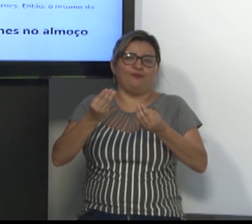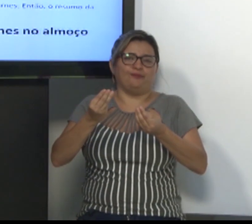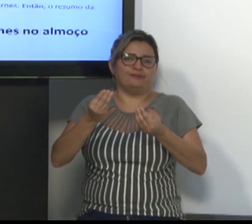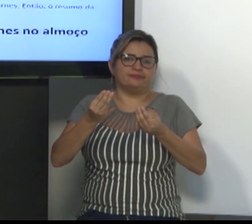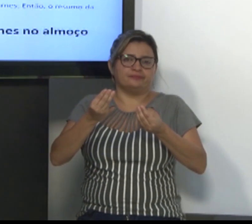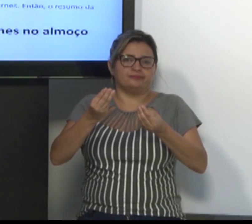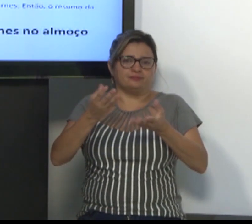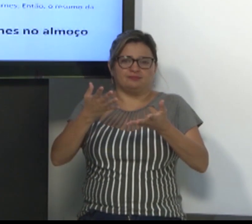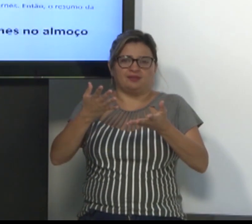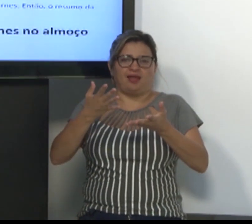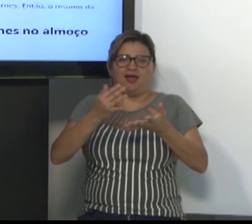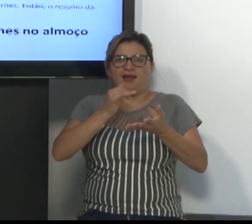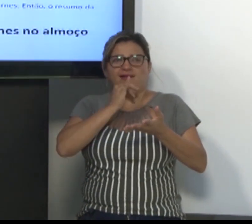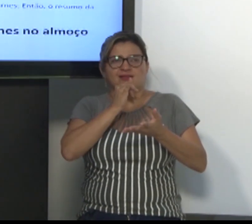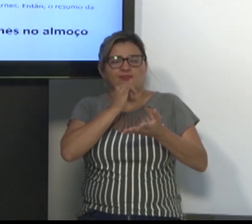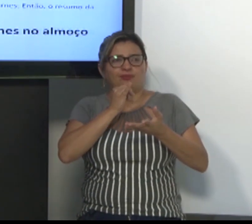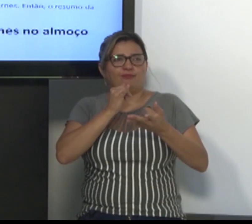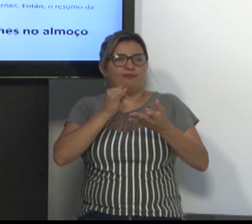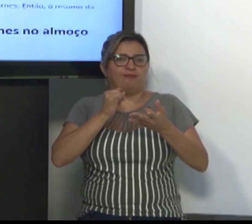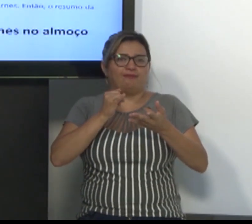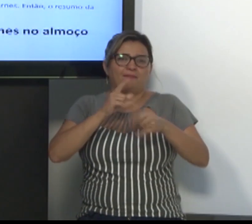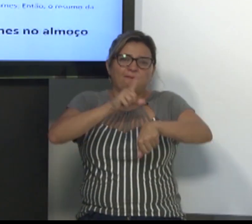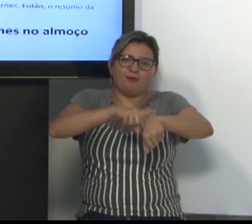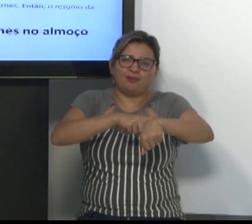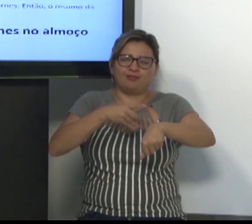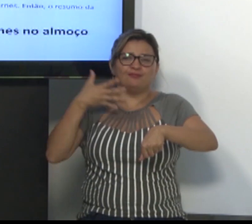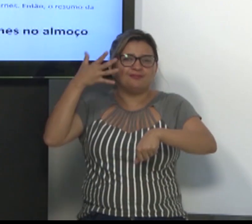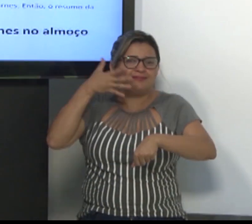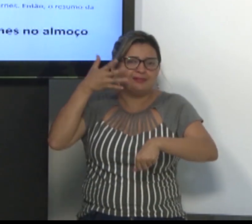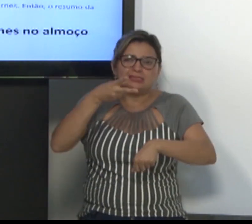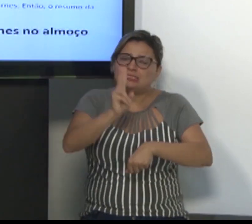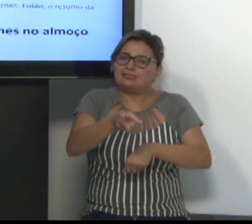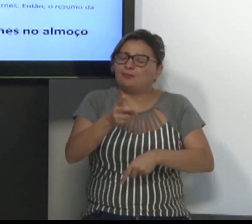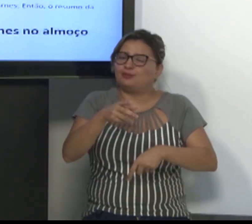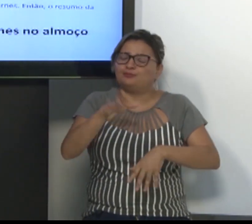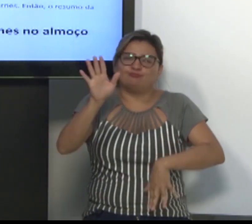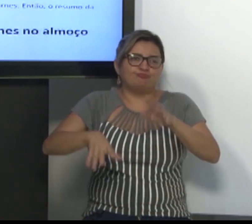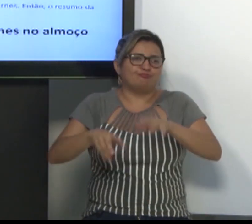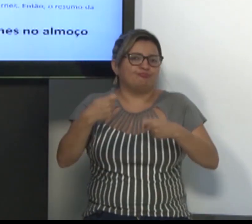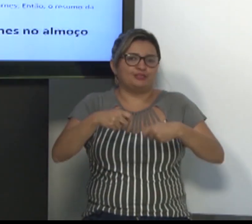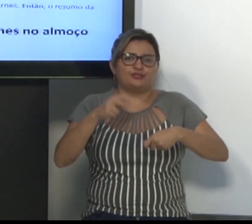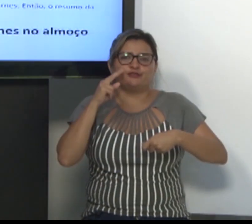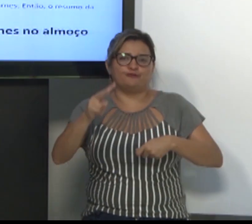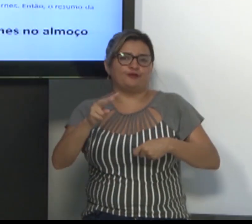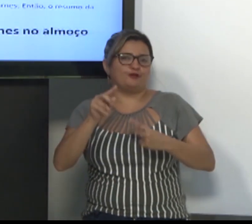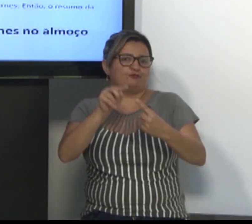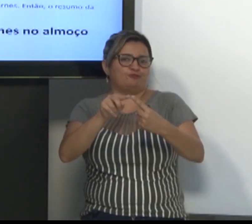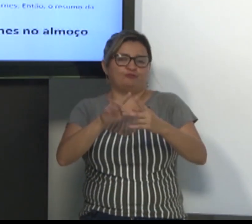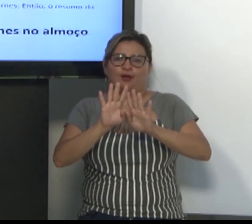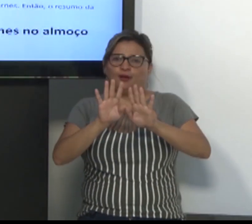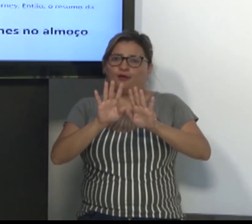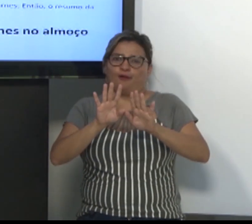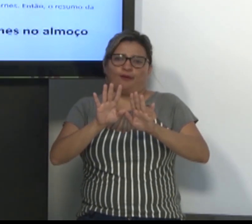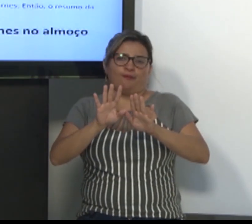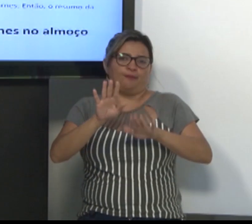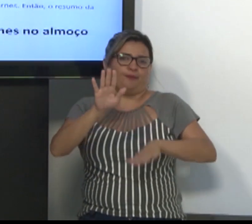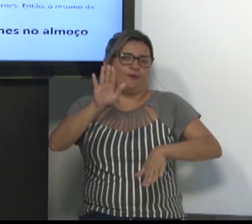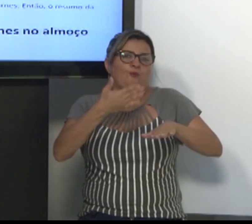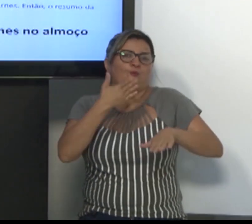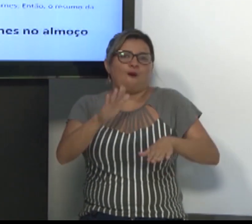significado principal da frase. Então, tudo depende do contexto e de como elaborar